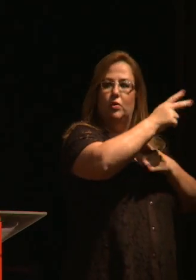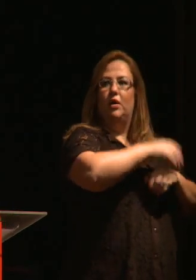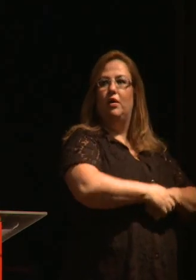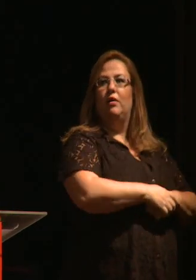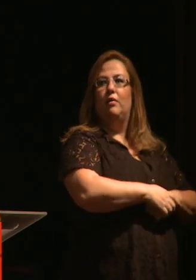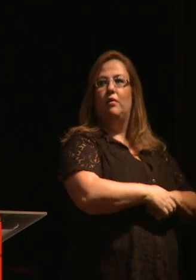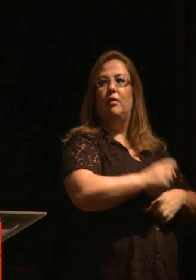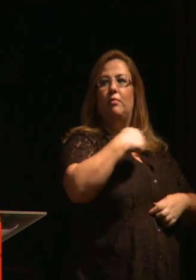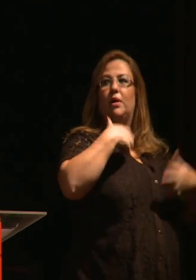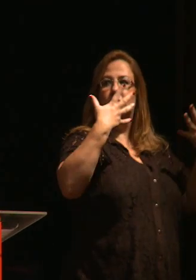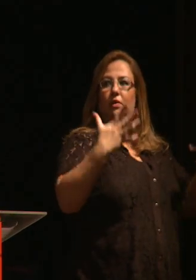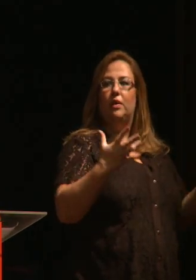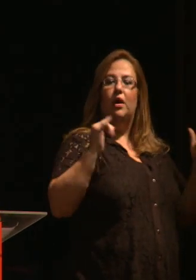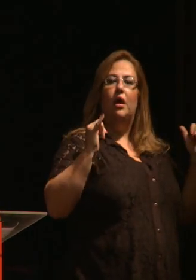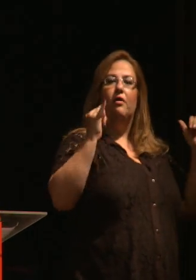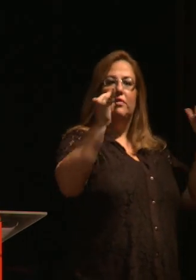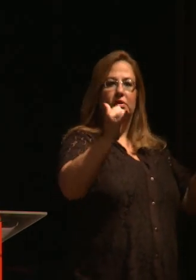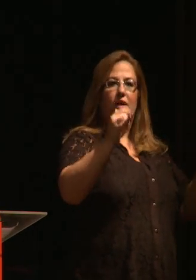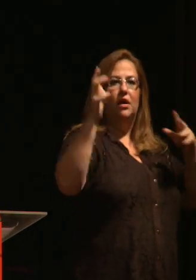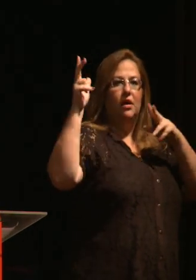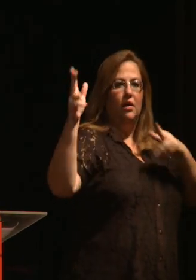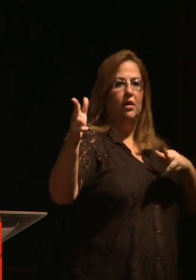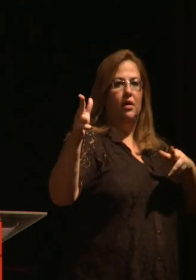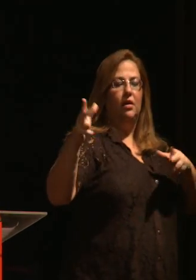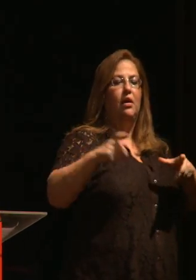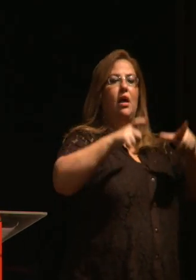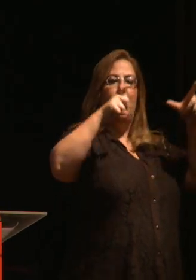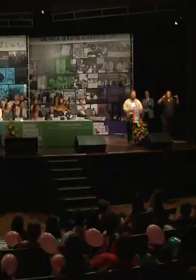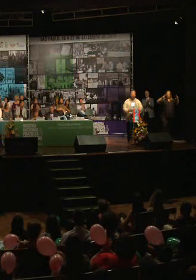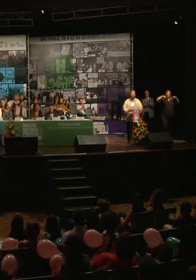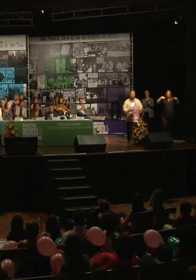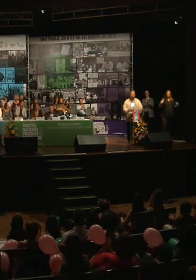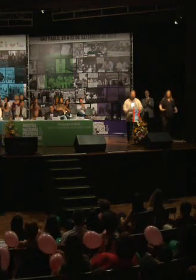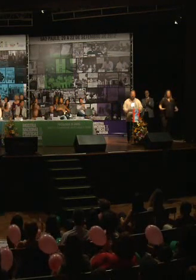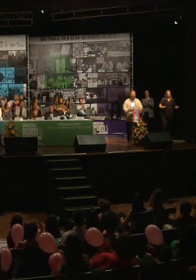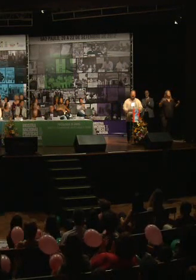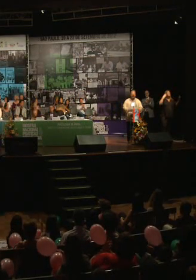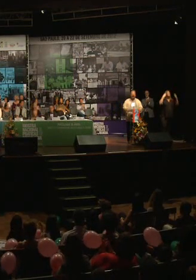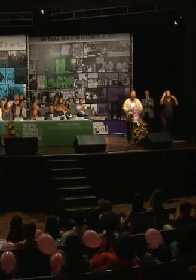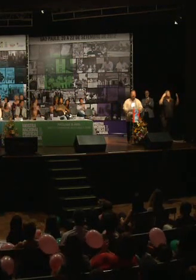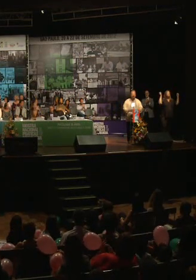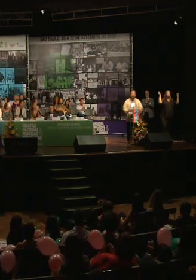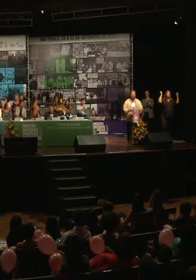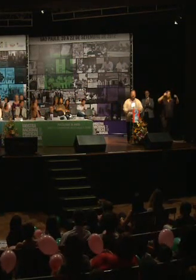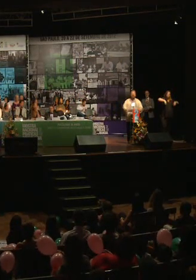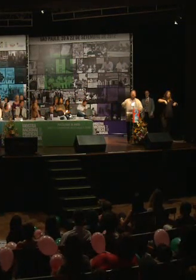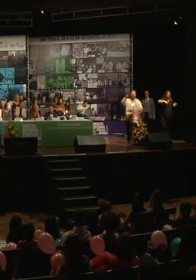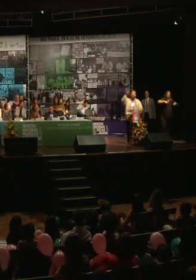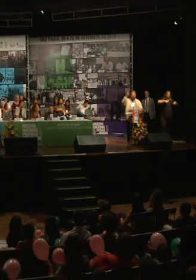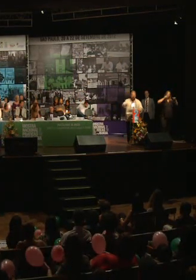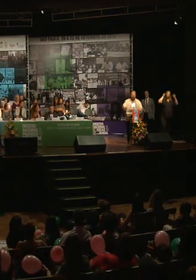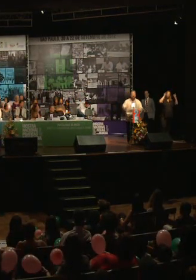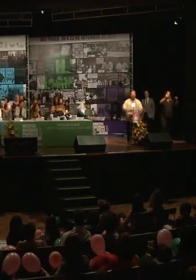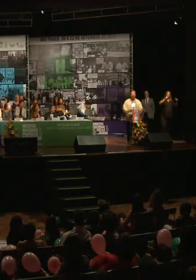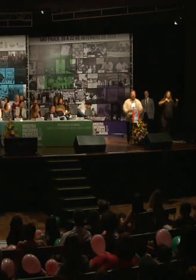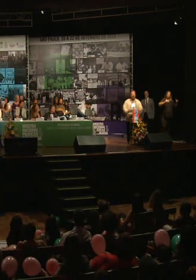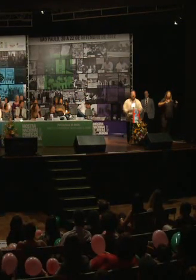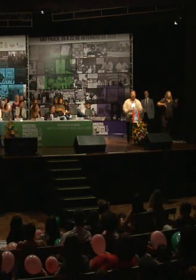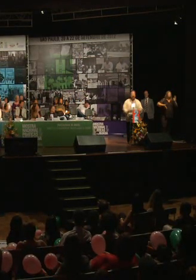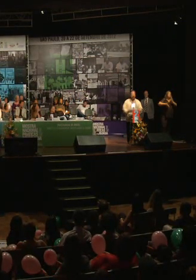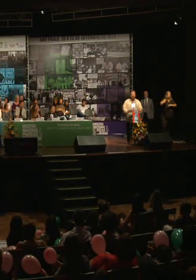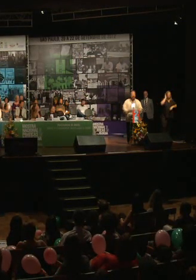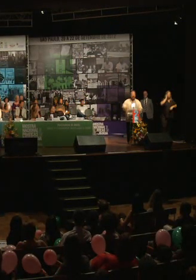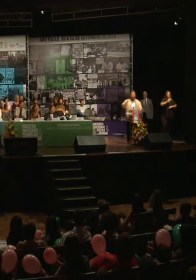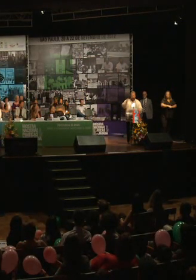Eu quero dizer com o Che, a grande humanidade dos psicólogos, ha dicho vamos lá